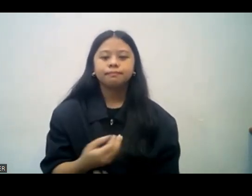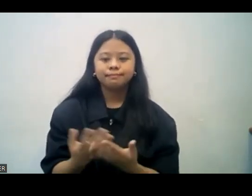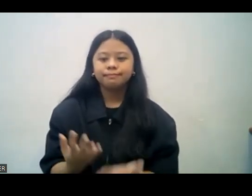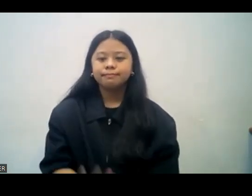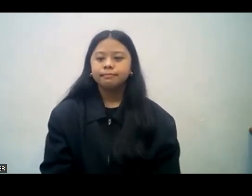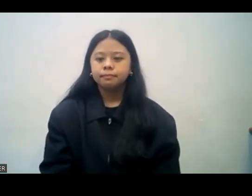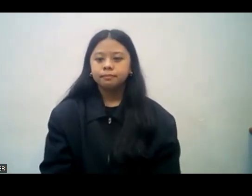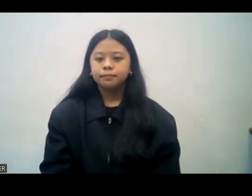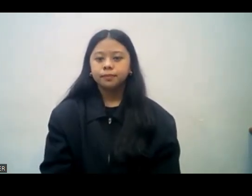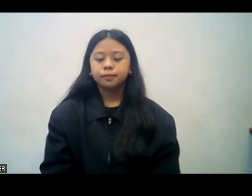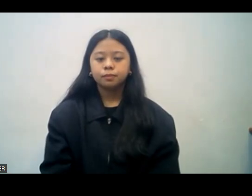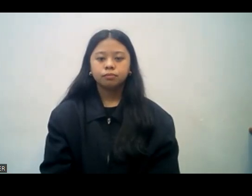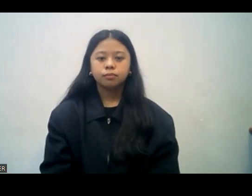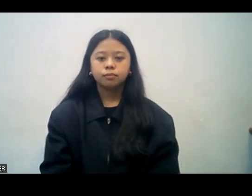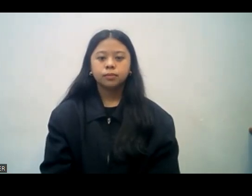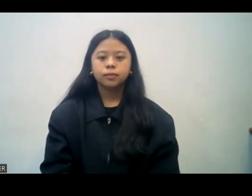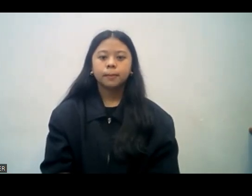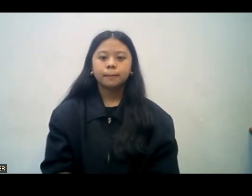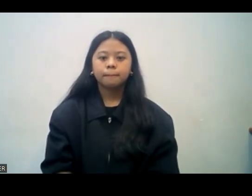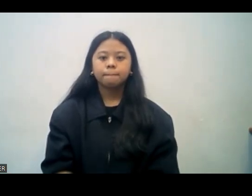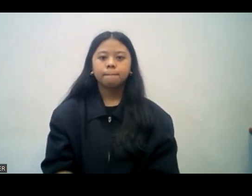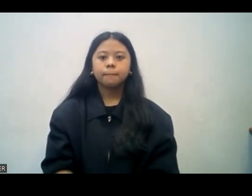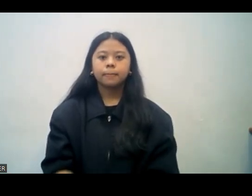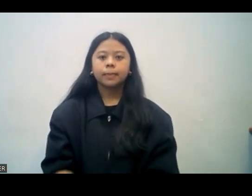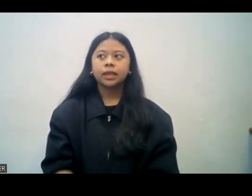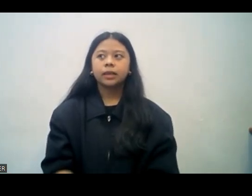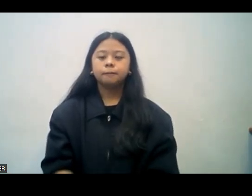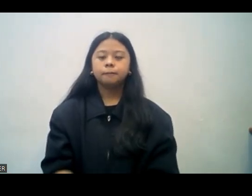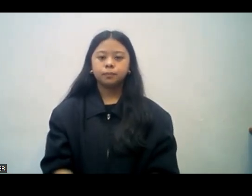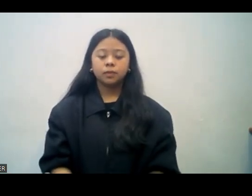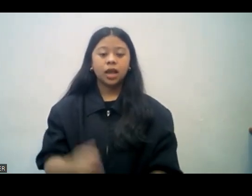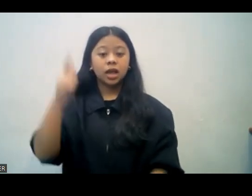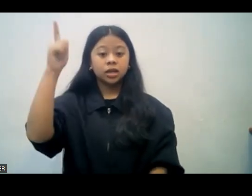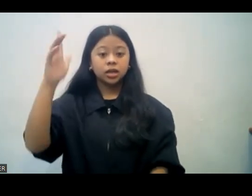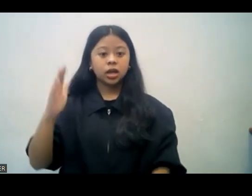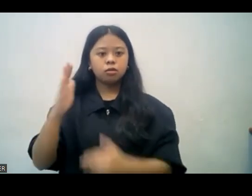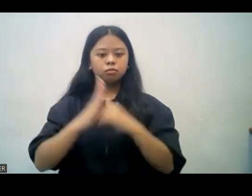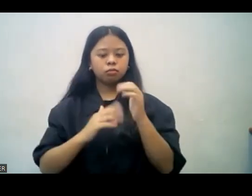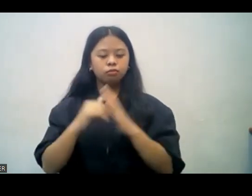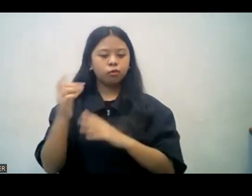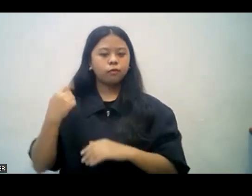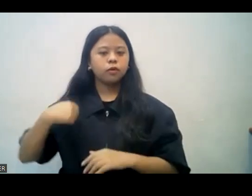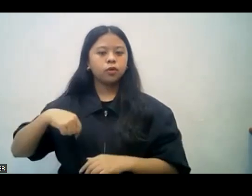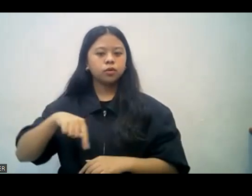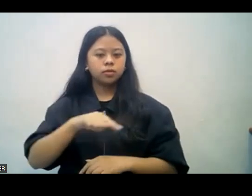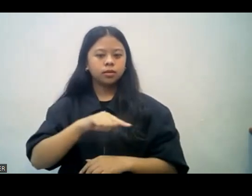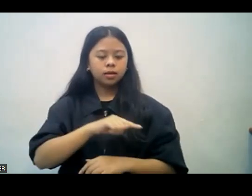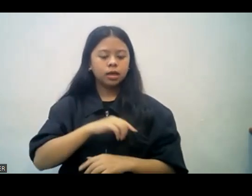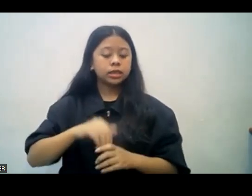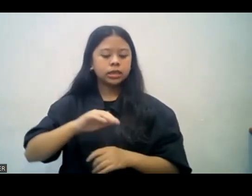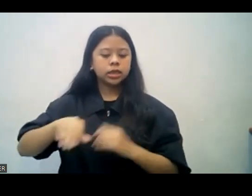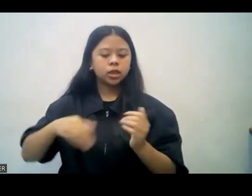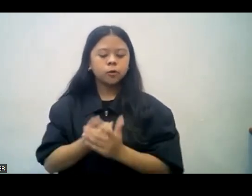pamagitan ng kaaliwan na inaaliw sa atin ng Diyos. The God comforts us in all our tribulation. Yung Diyos po,